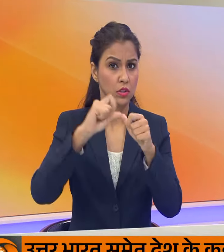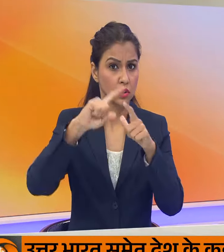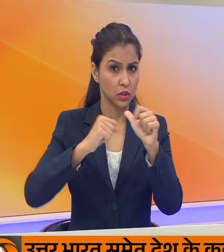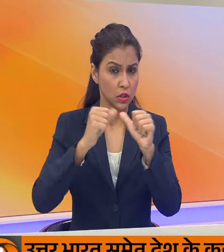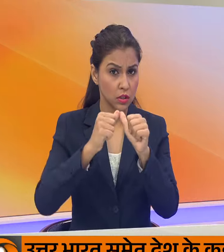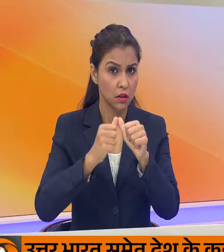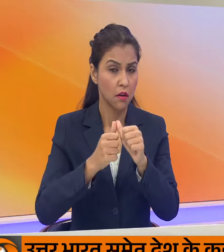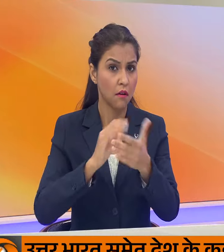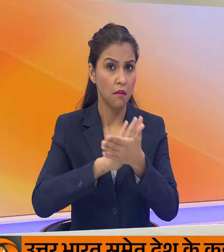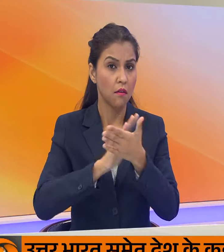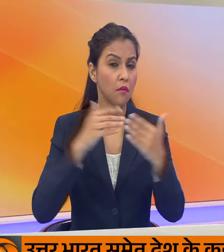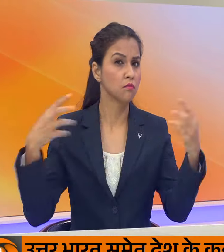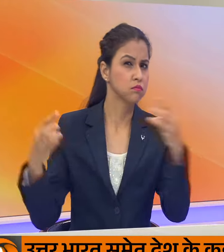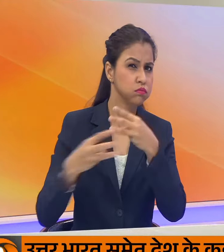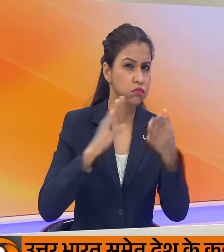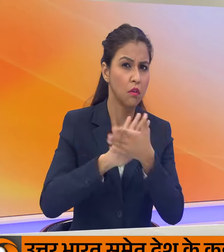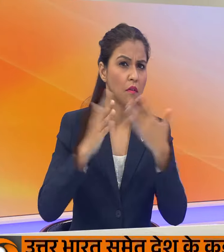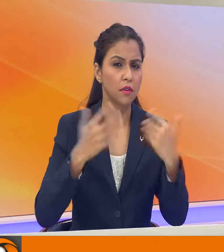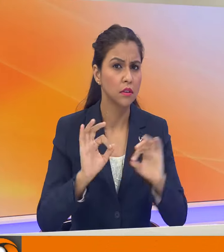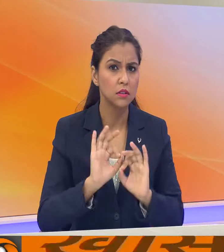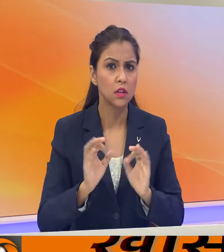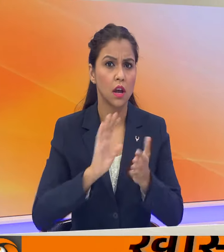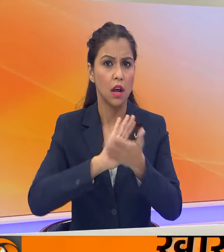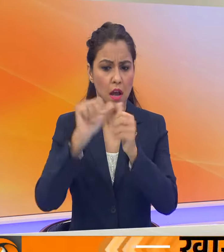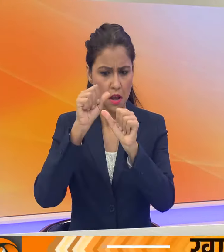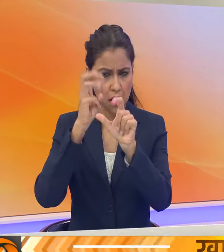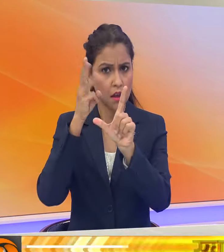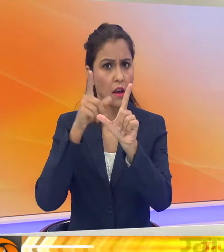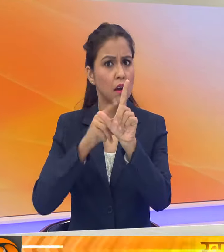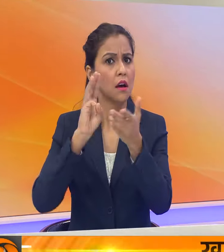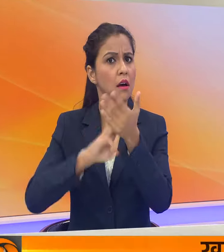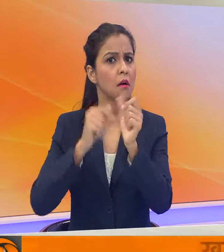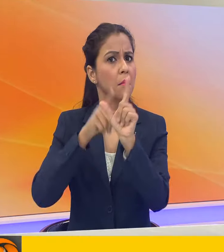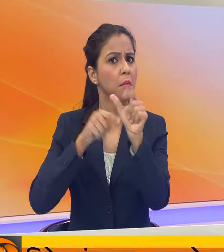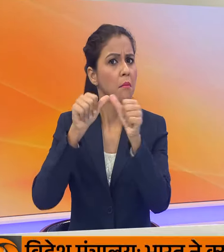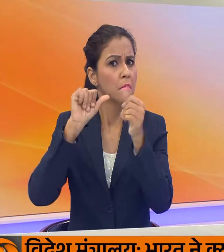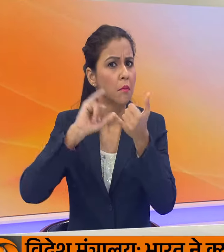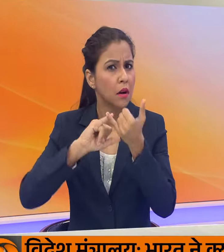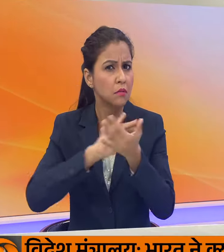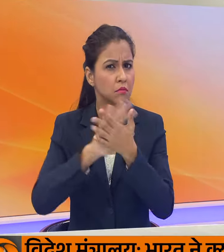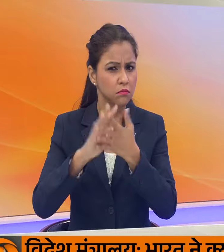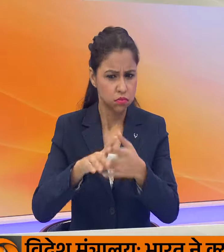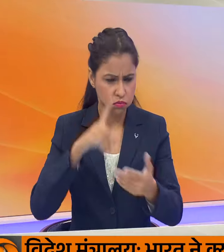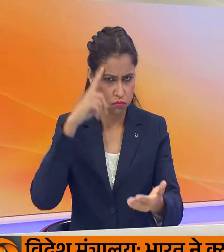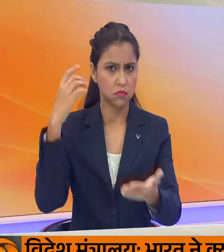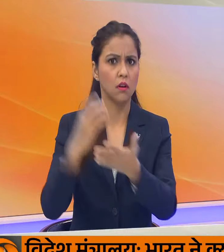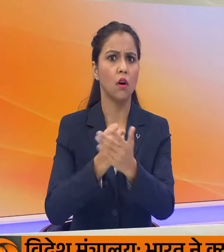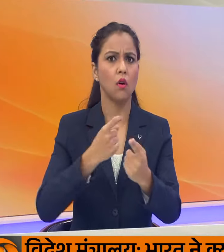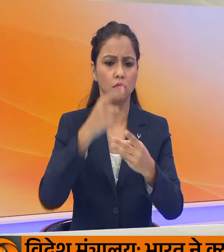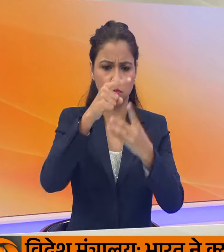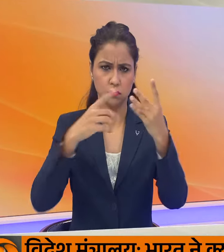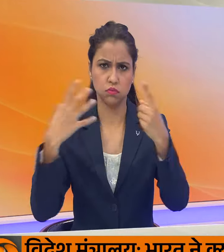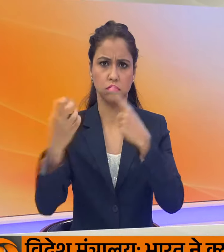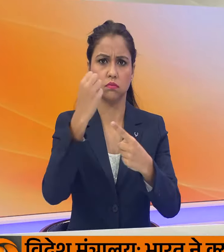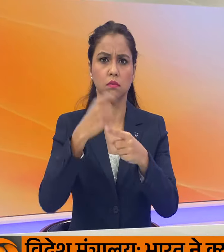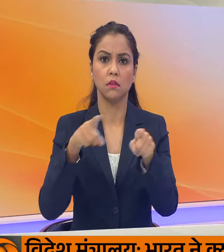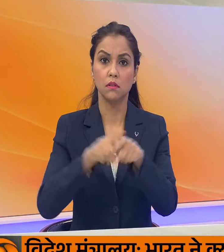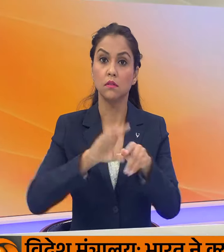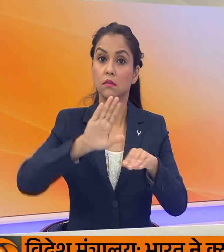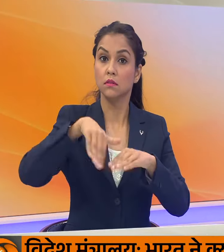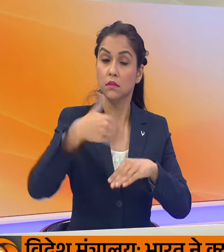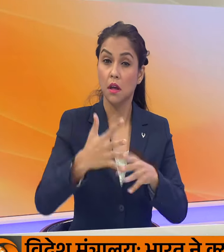जब तक खत्म नहीं होगा जब तक के हमास की शासन करने और यूद के सभी लक्षे हासिल नहीं हो जाते। जिसके बाद